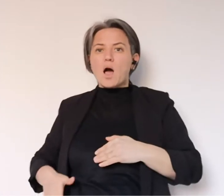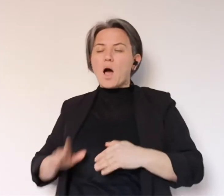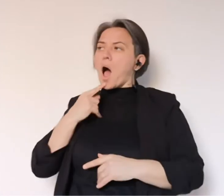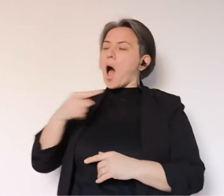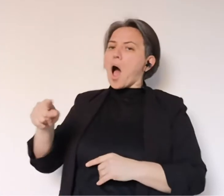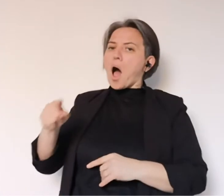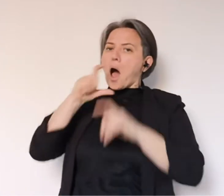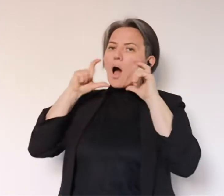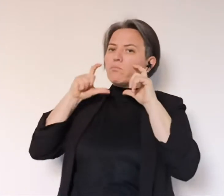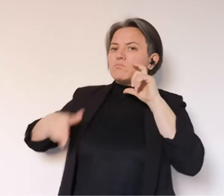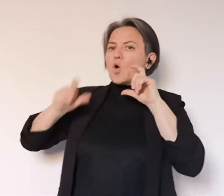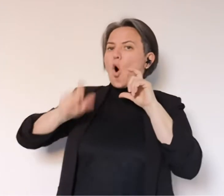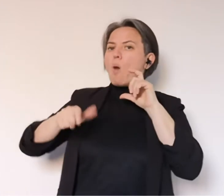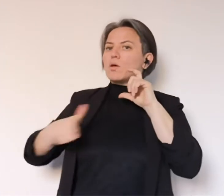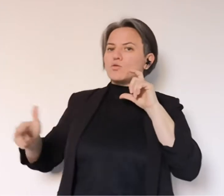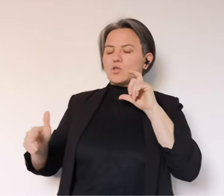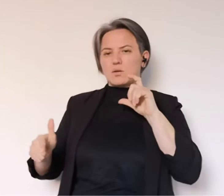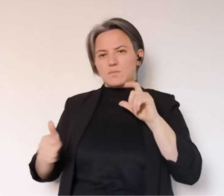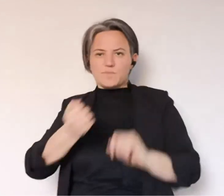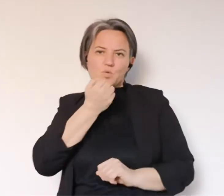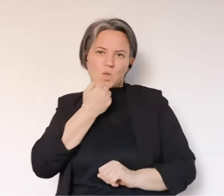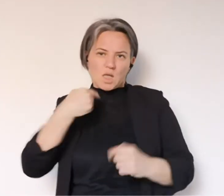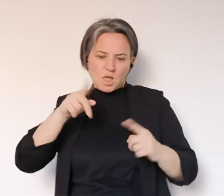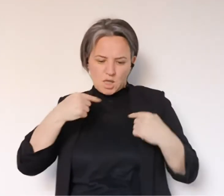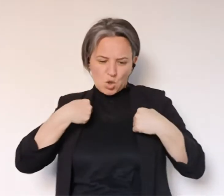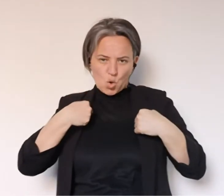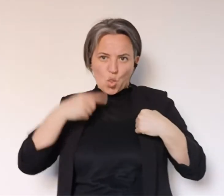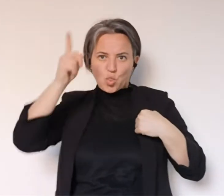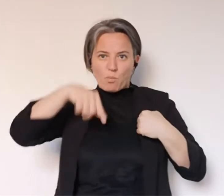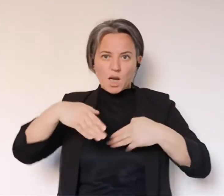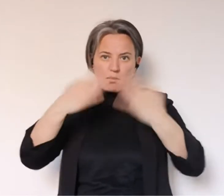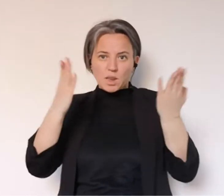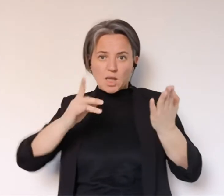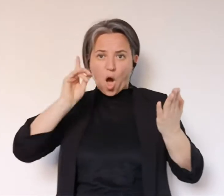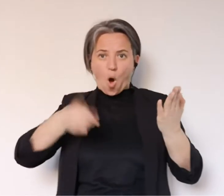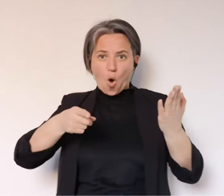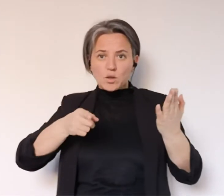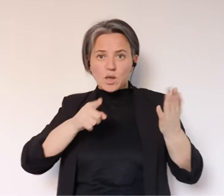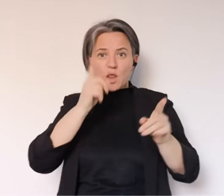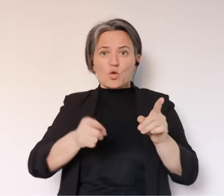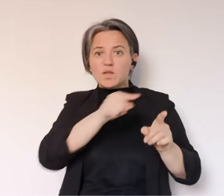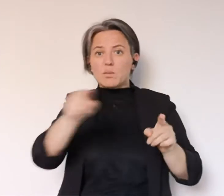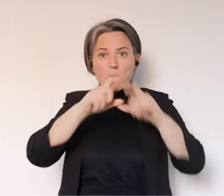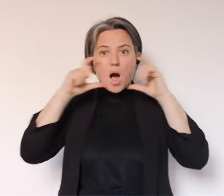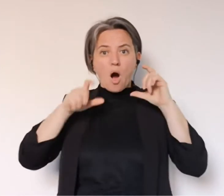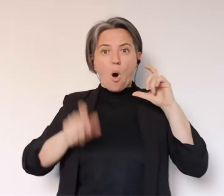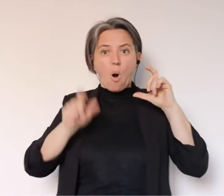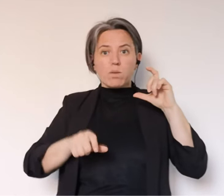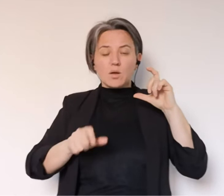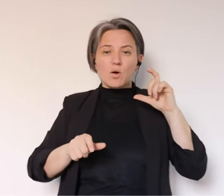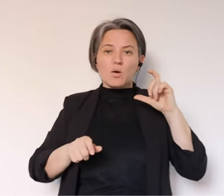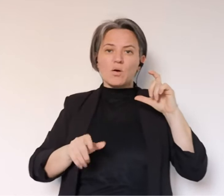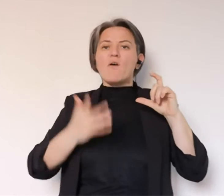mascherina, ma magari ce l'hanno in tasca ma dicono non è obbligatorio metterla. Allora, io non la rendo obbligatoria domani mattina con un